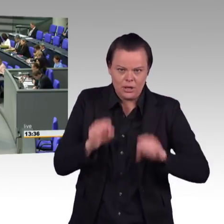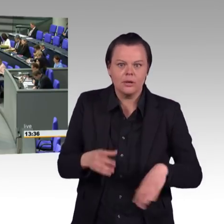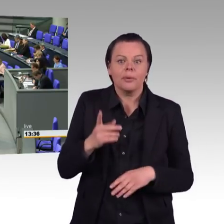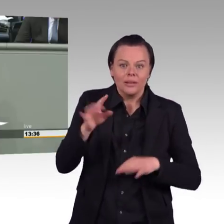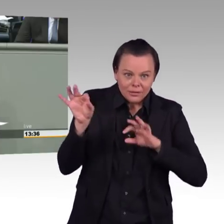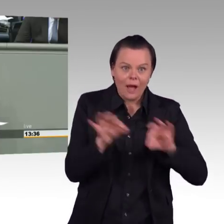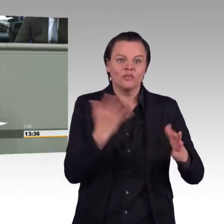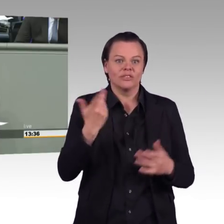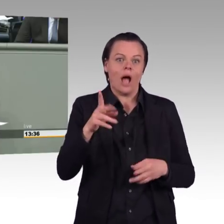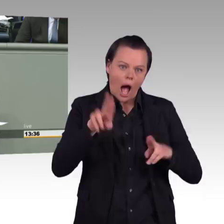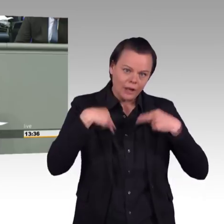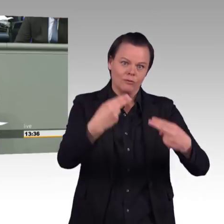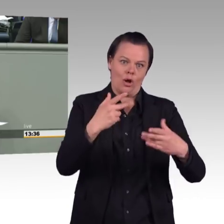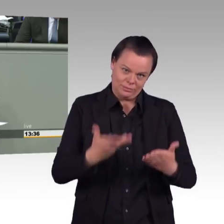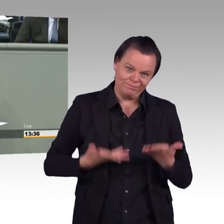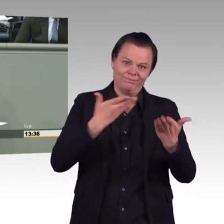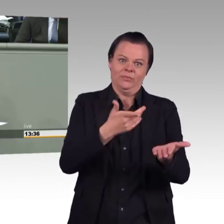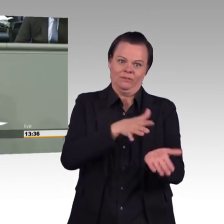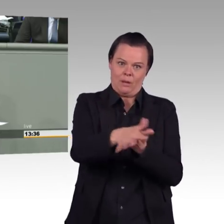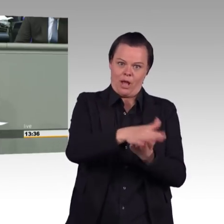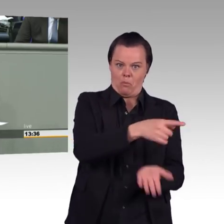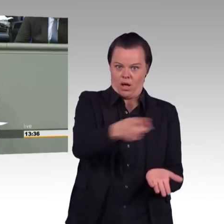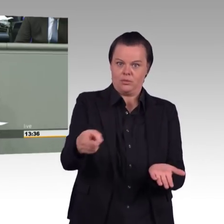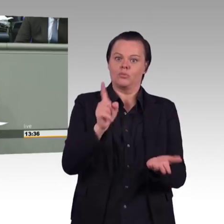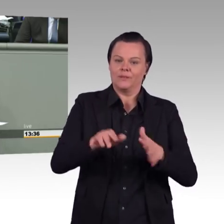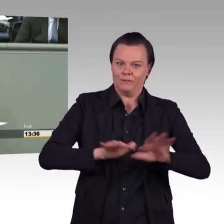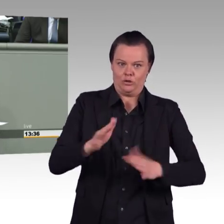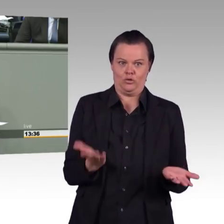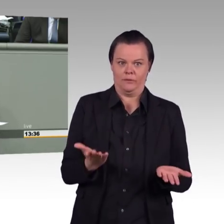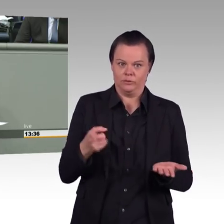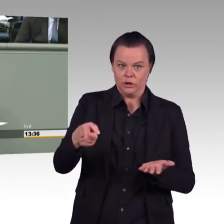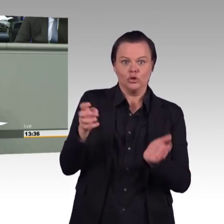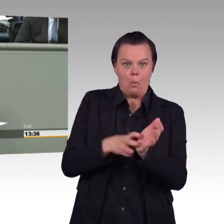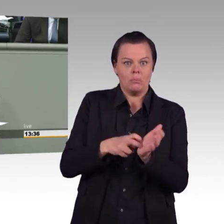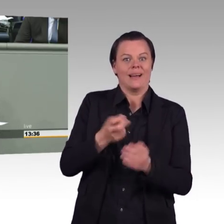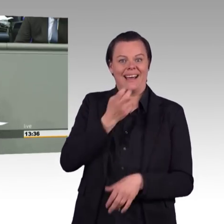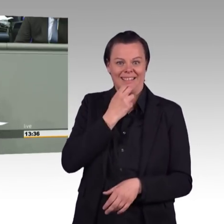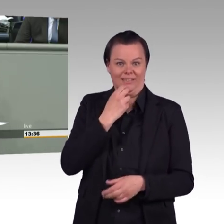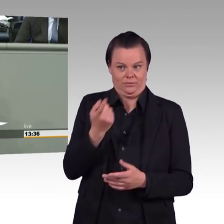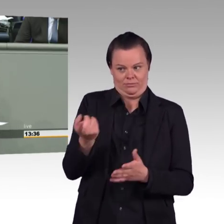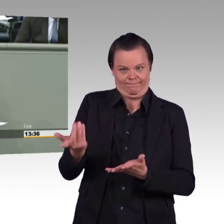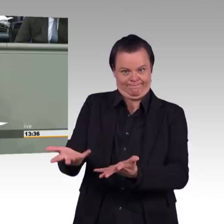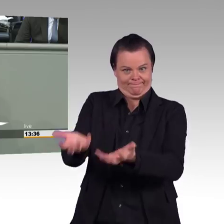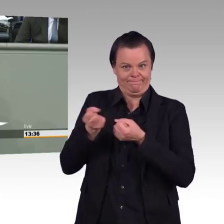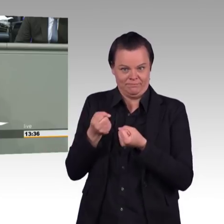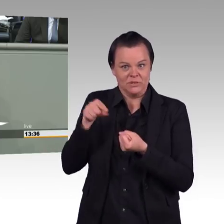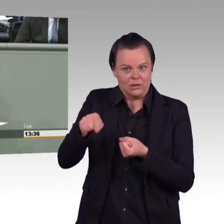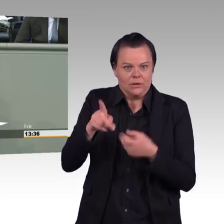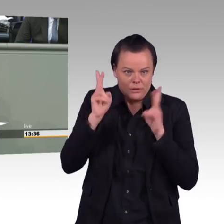dass Energie zur Verfügung steht, also dass Versorgungssicherheit gewährleistet ist. Ich hatte gerade gesagt, das